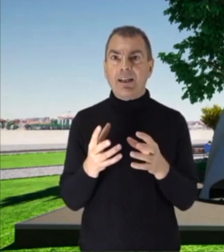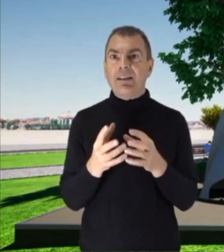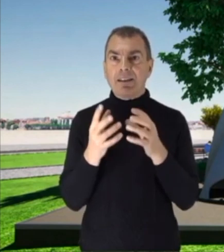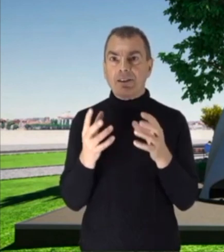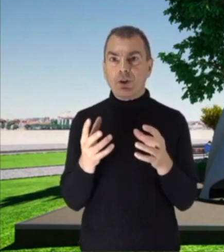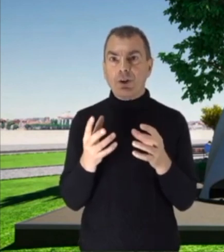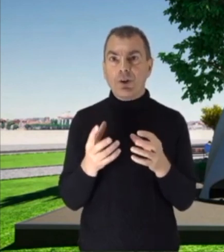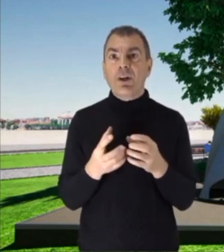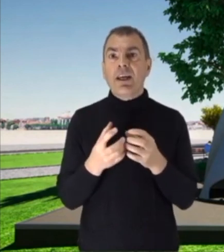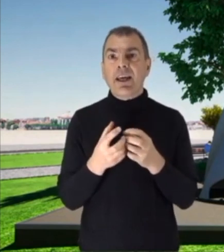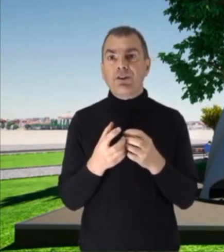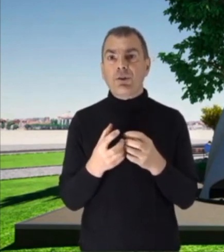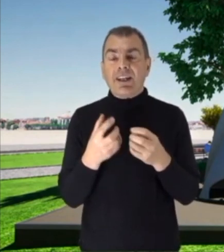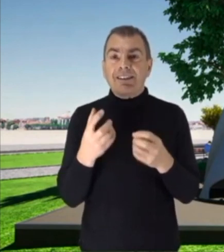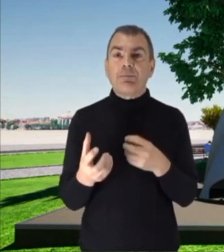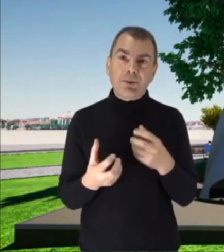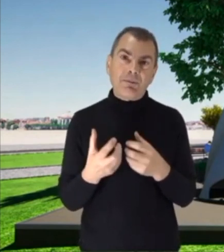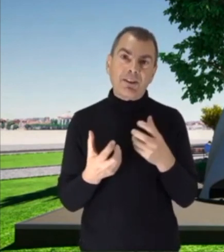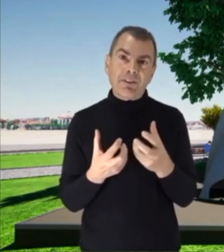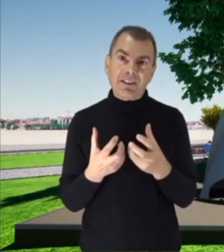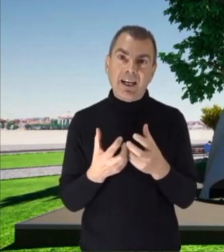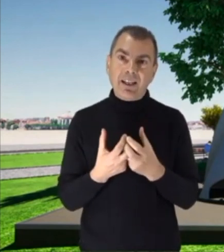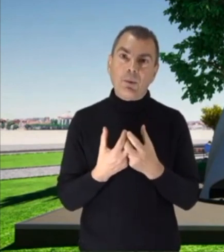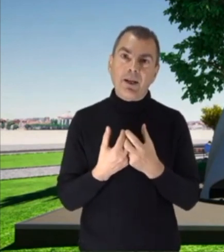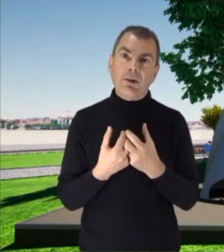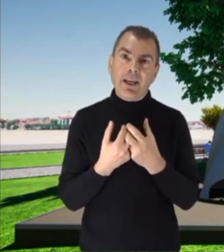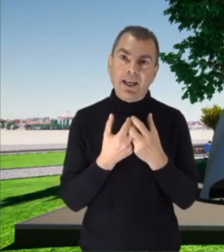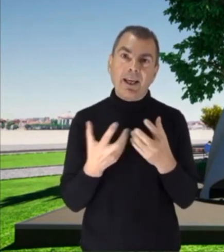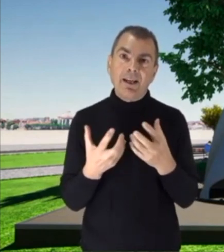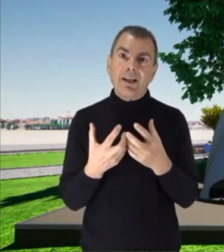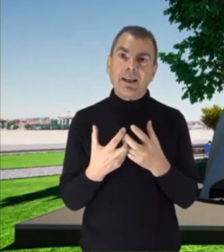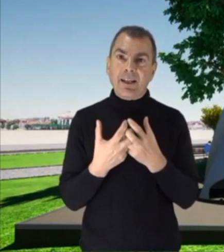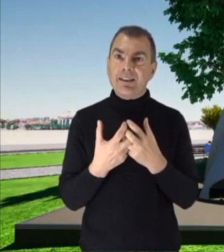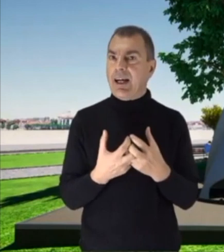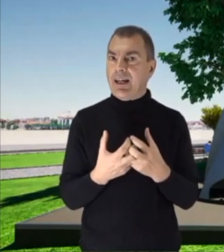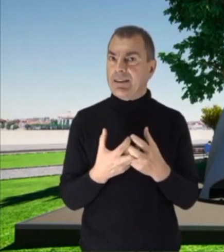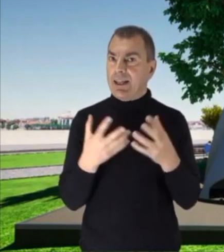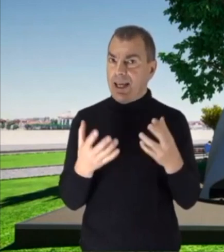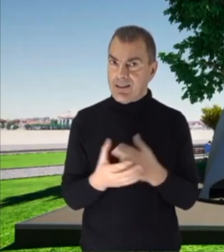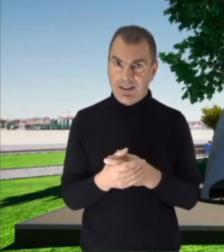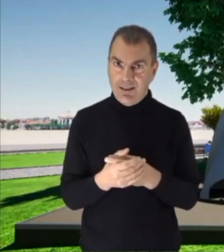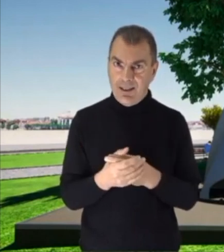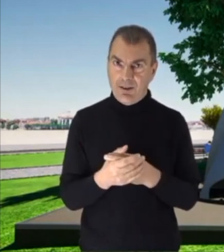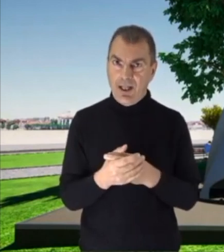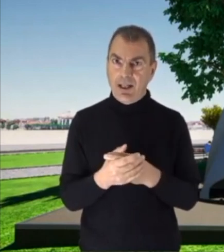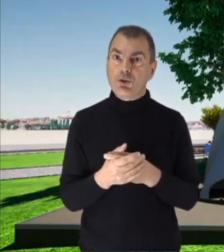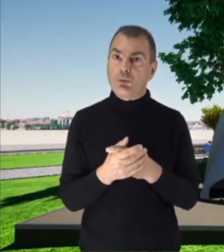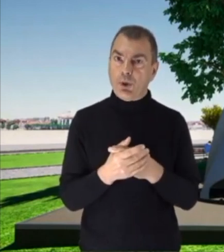territorio e sono grati di poter manifestare quello che è la realtà dell'ENS nazionale sul